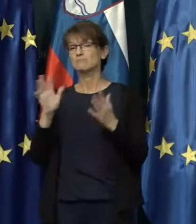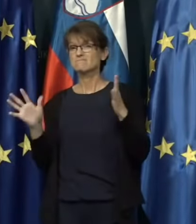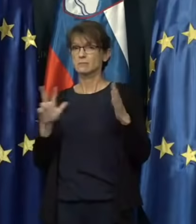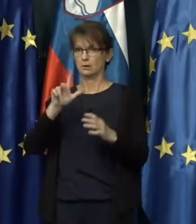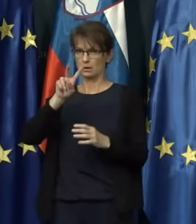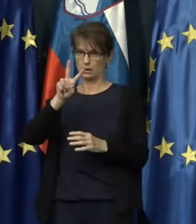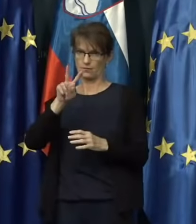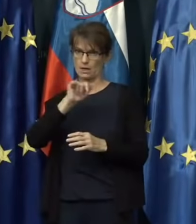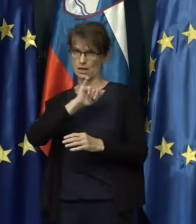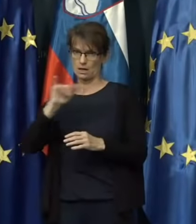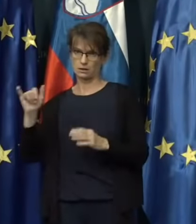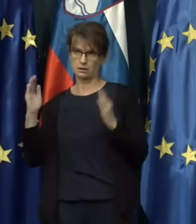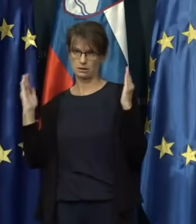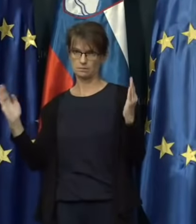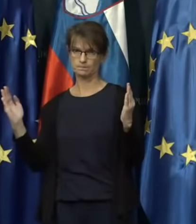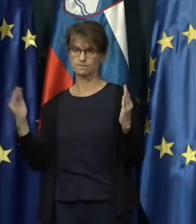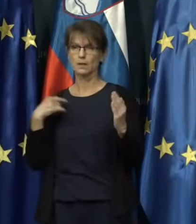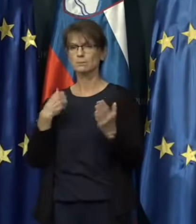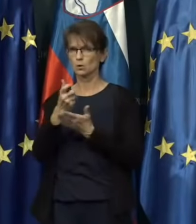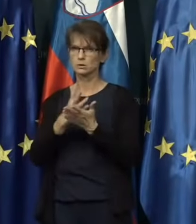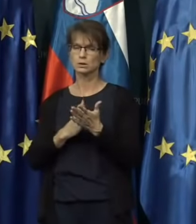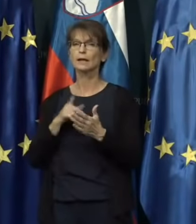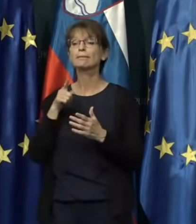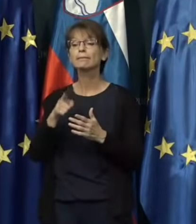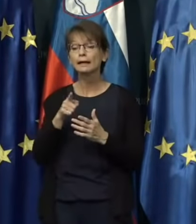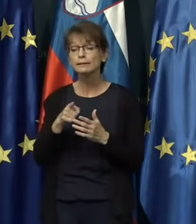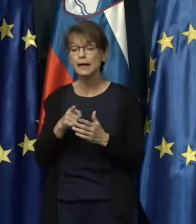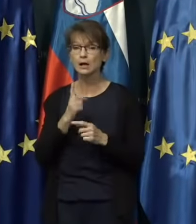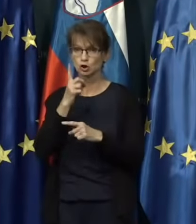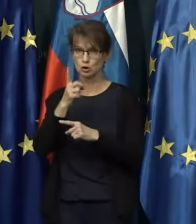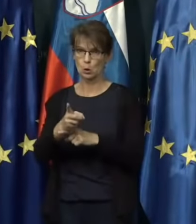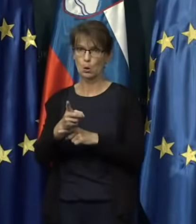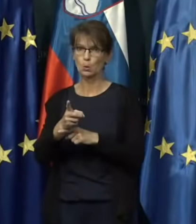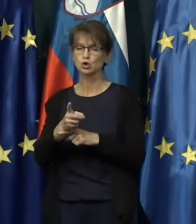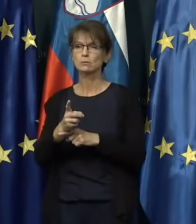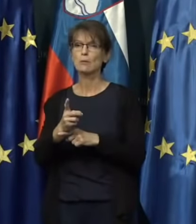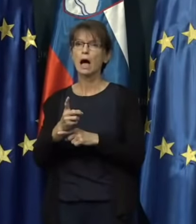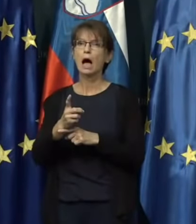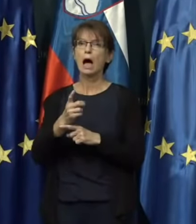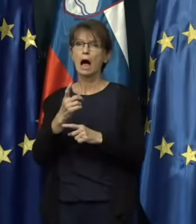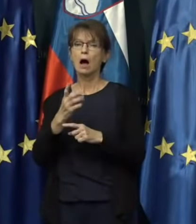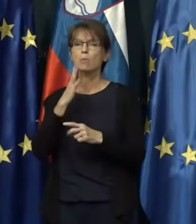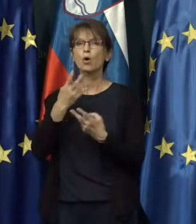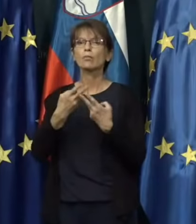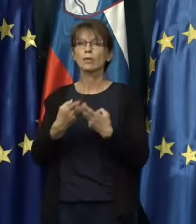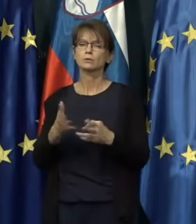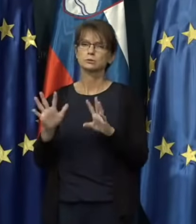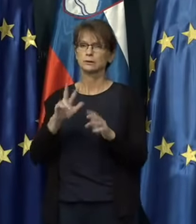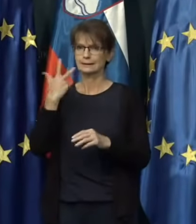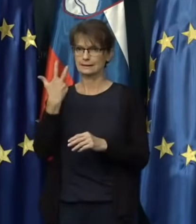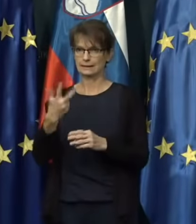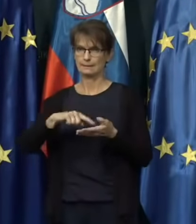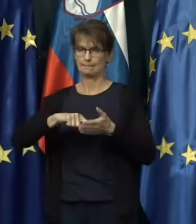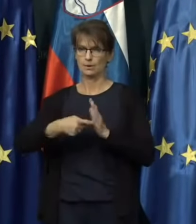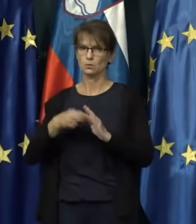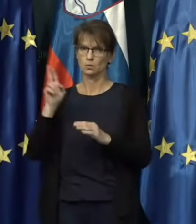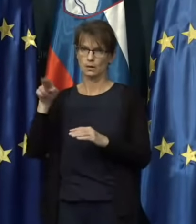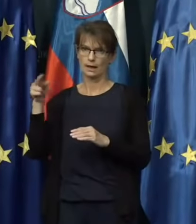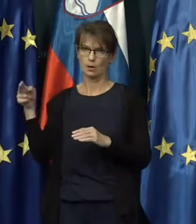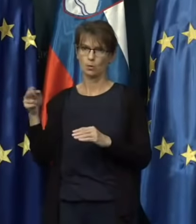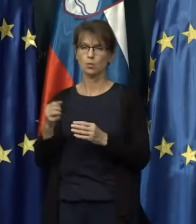ocenjujemo težo te določbe na okoli 30 milijonov evrov.